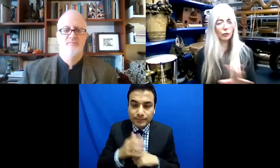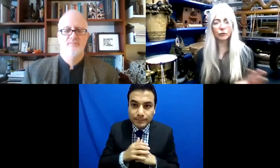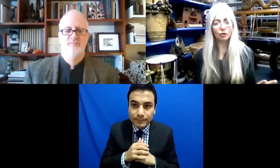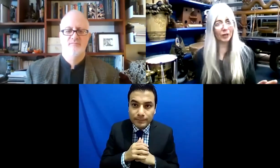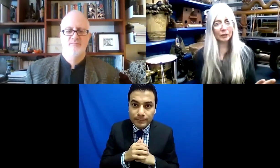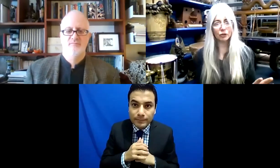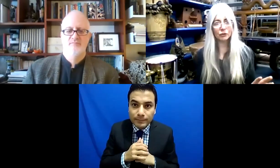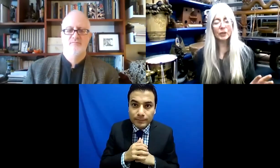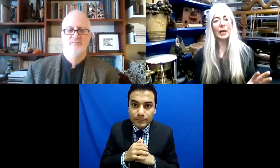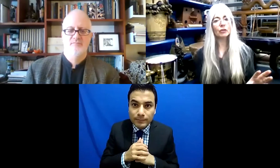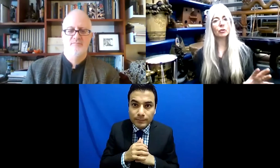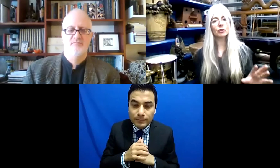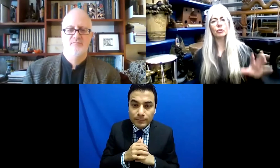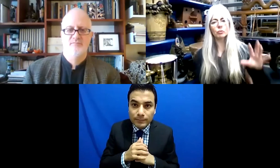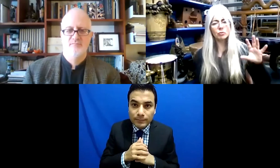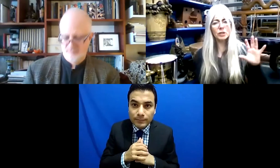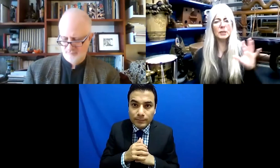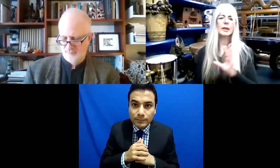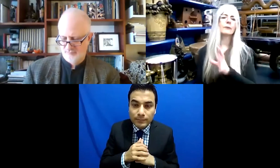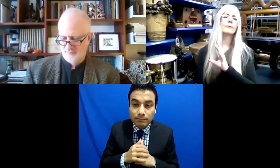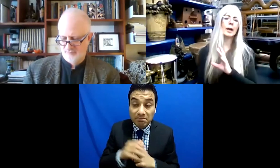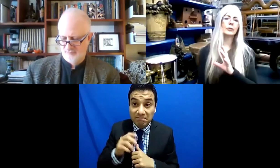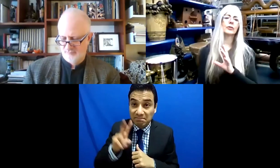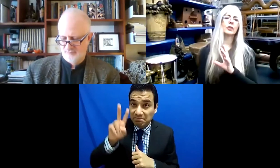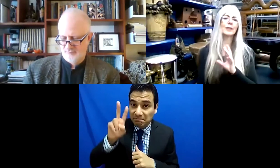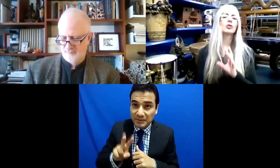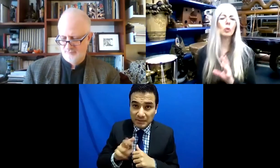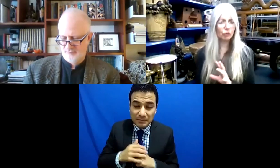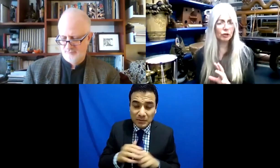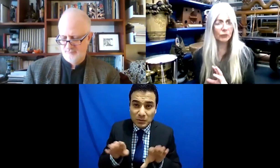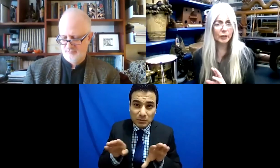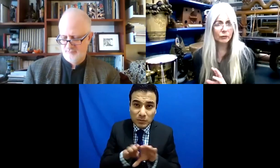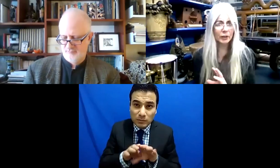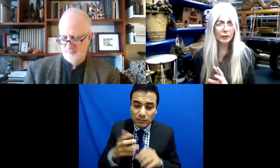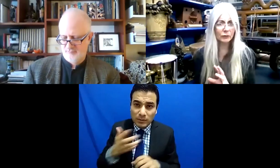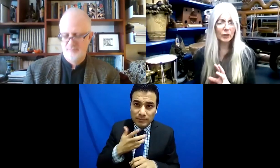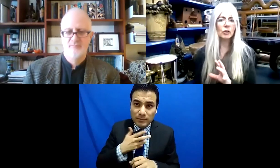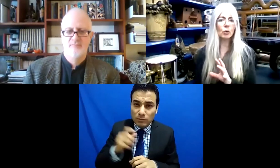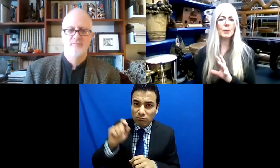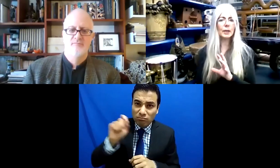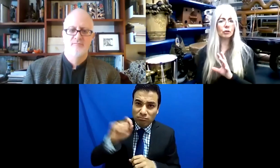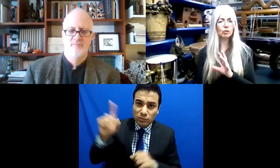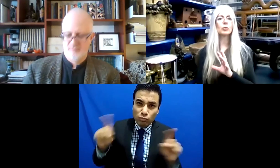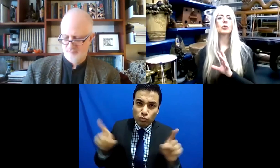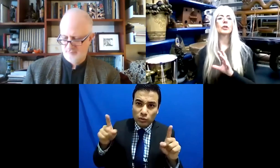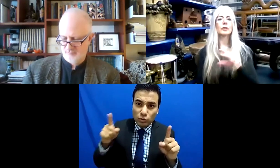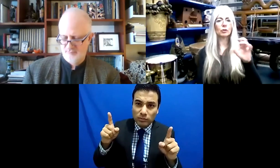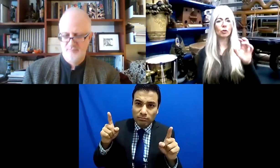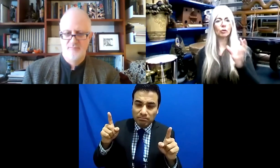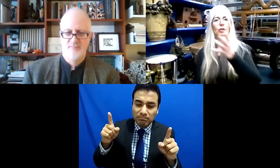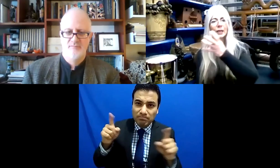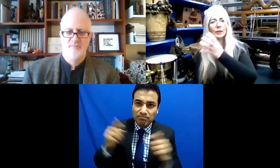Que está dispuesta a aceptar a músicos que tienen retos en